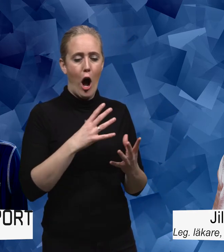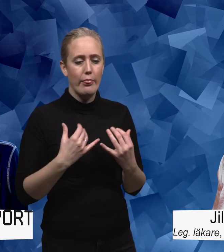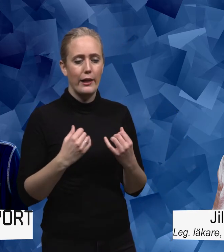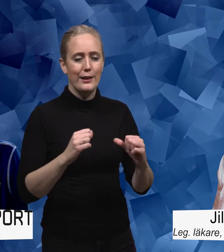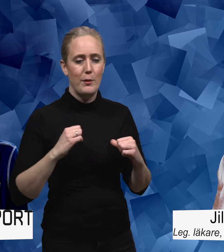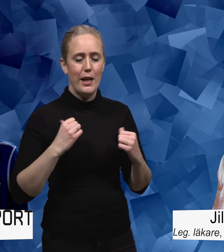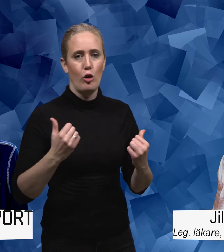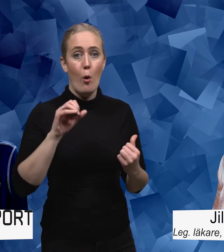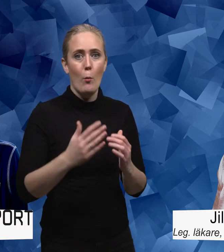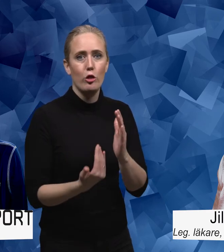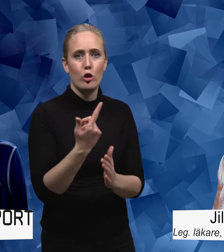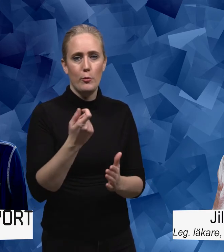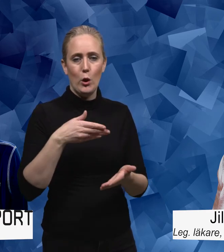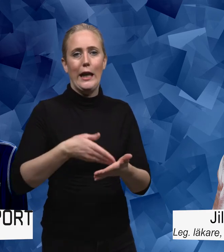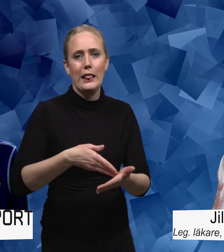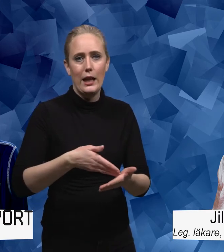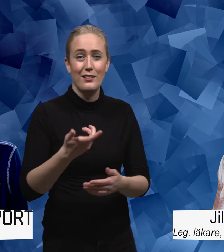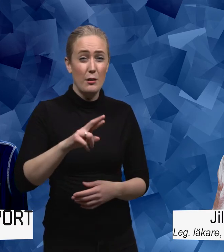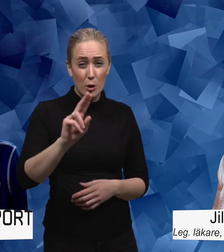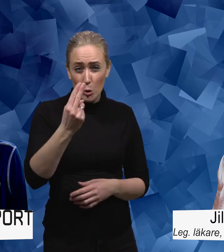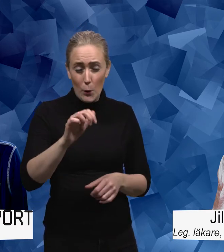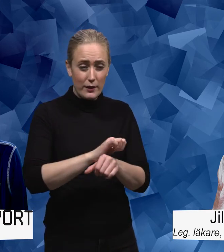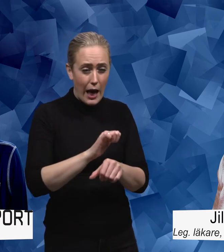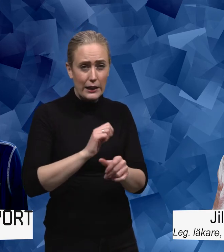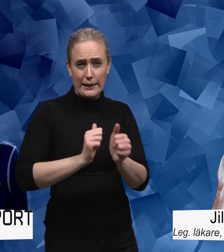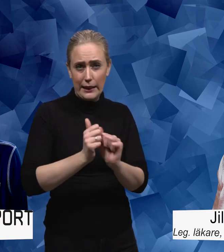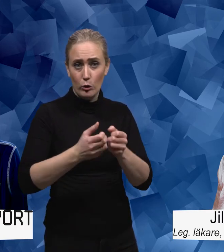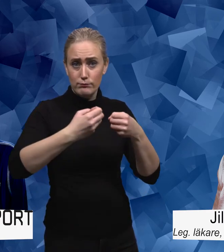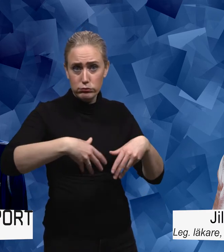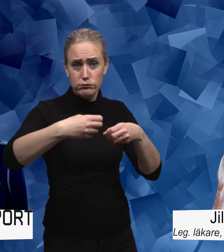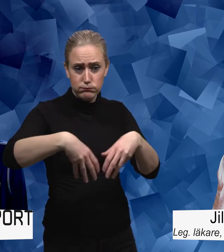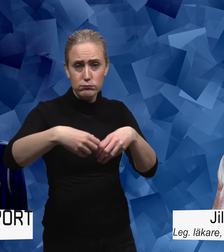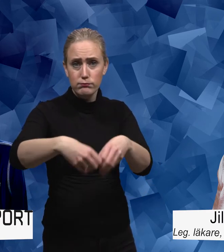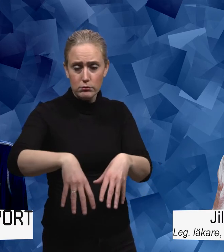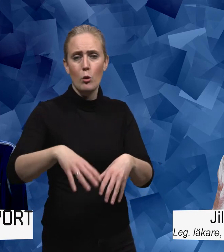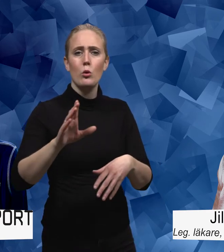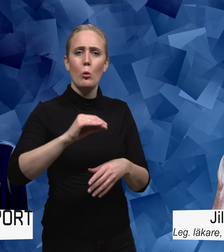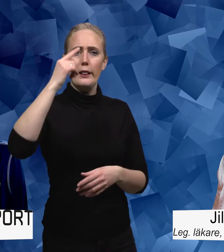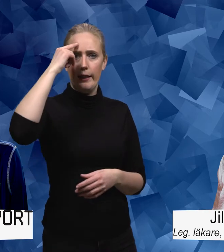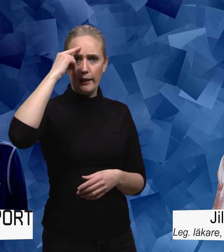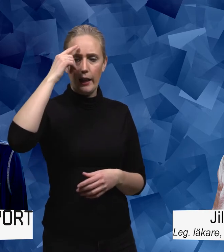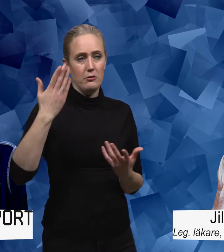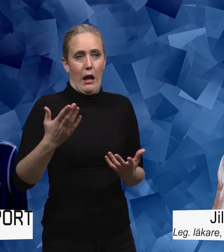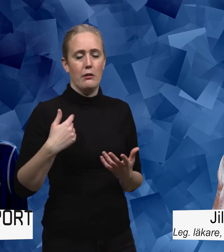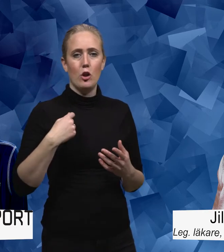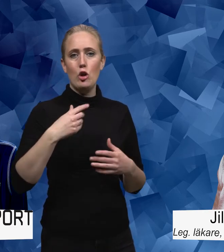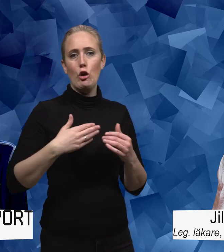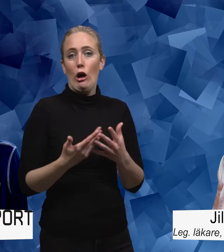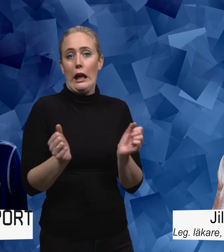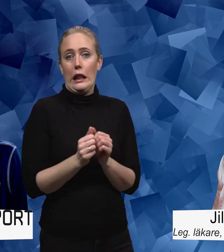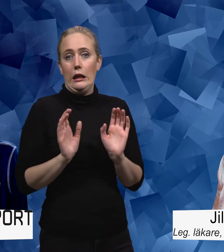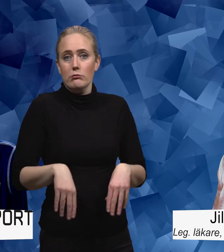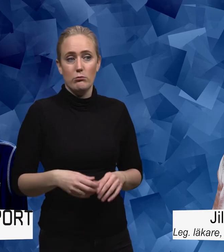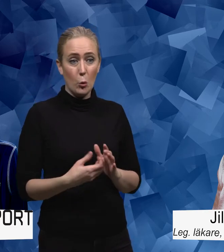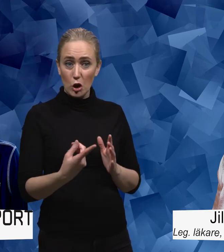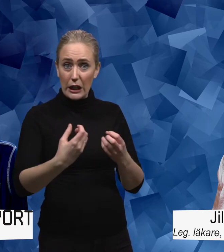för hinder som nu när väldigt många träningar och idrotter är inställt helt enkelt att man då tänker att ja men då då gör jag ingenting punkt